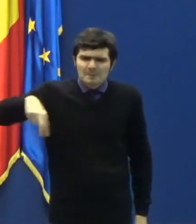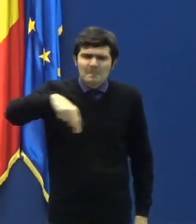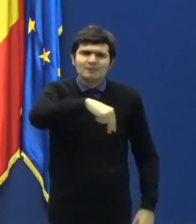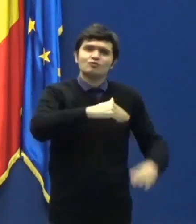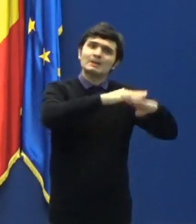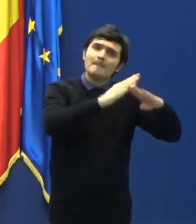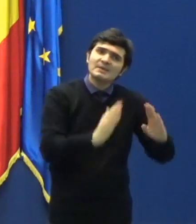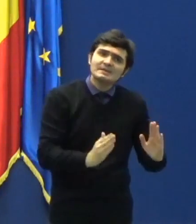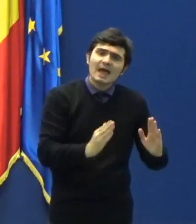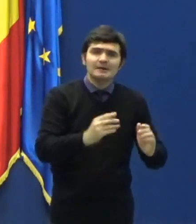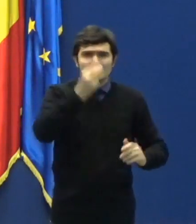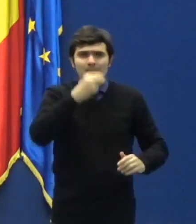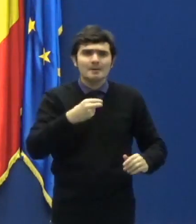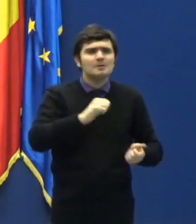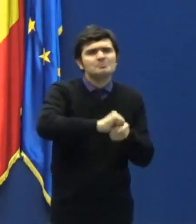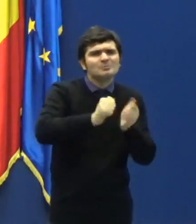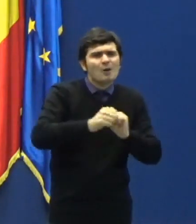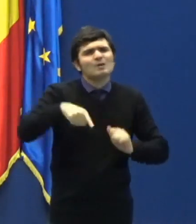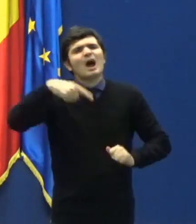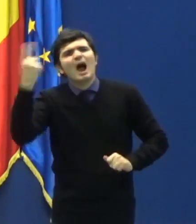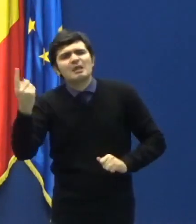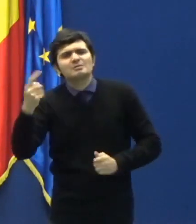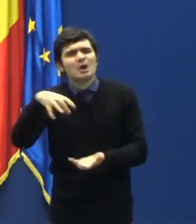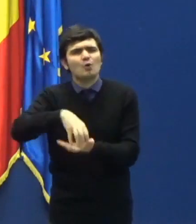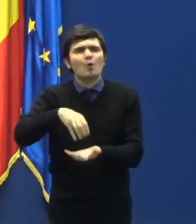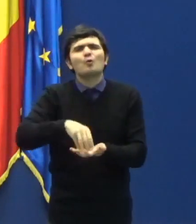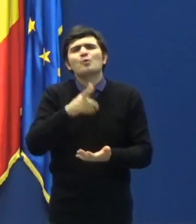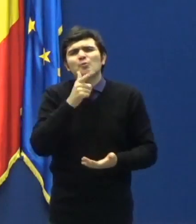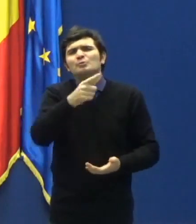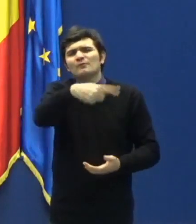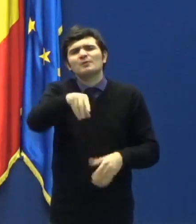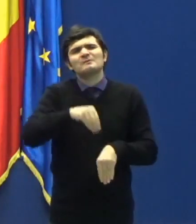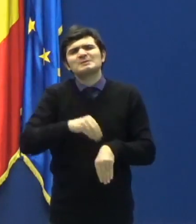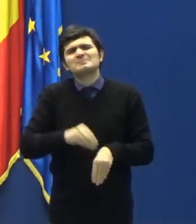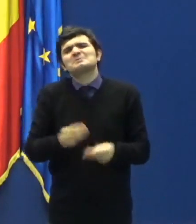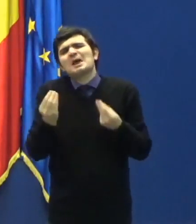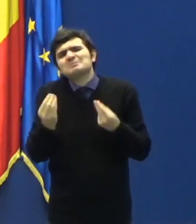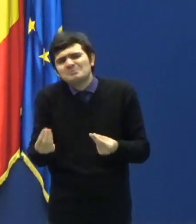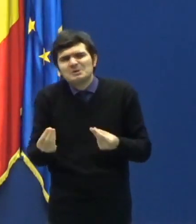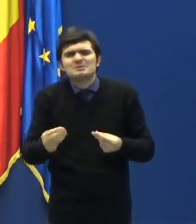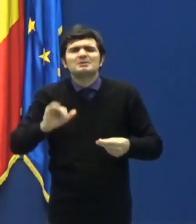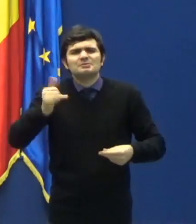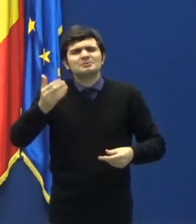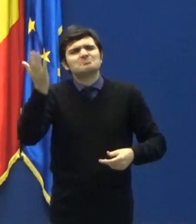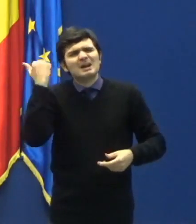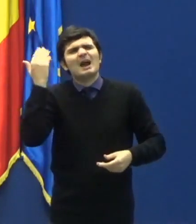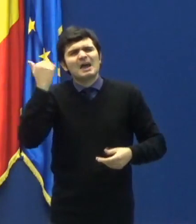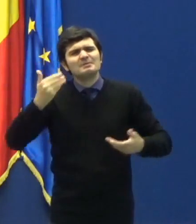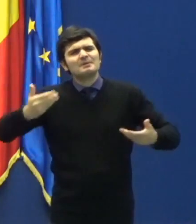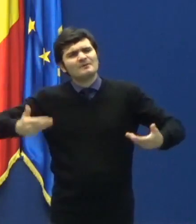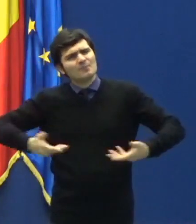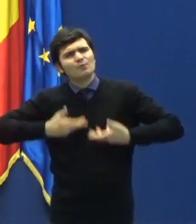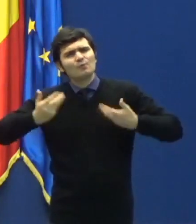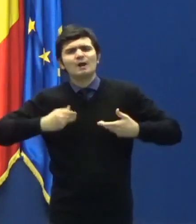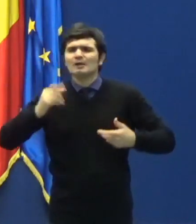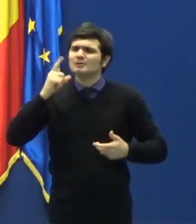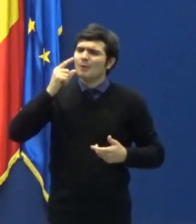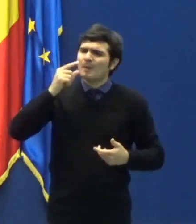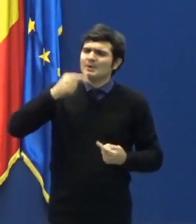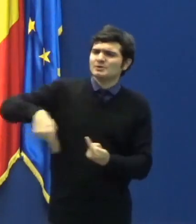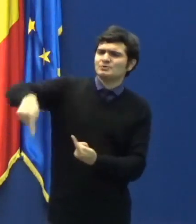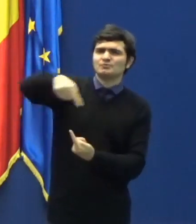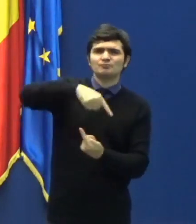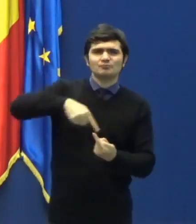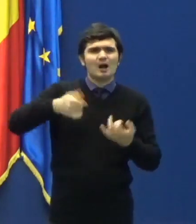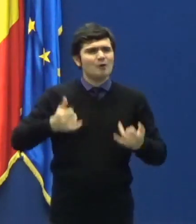locuri în care vă simțeați bine și vă bucurați de cei din jurul dumneavoastră.